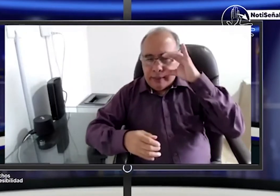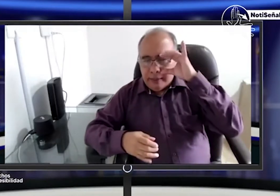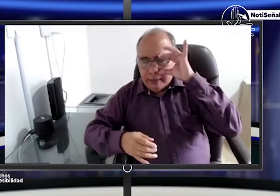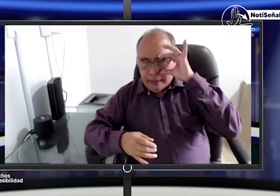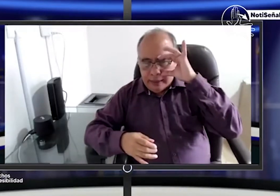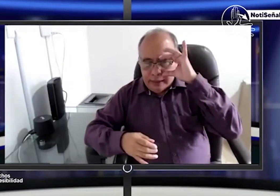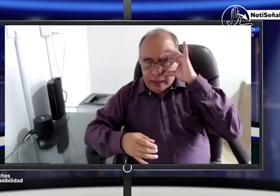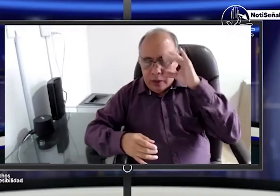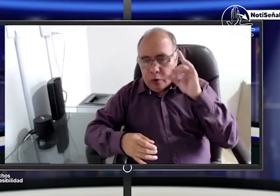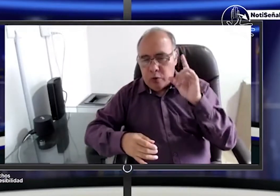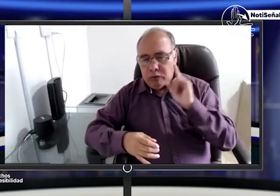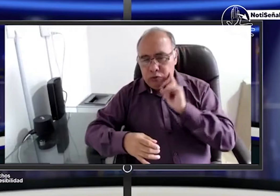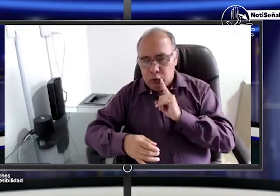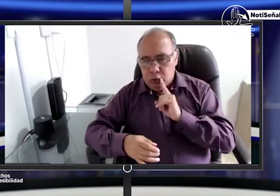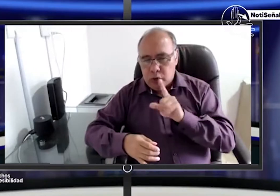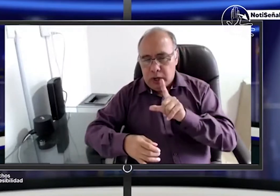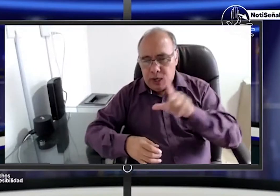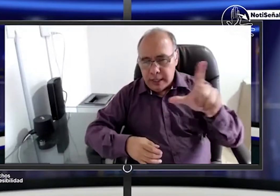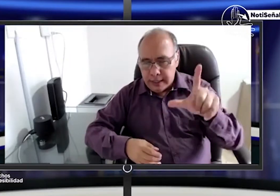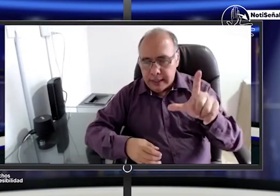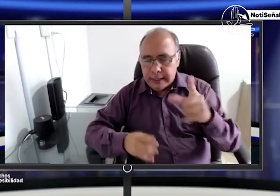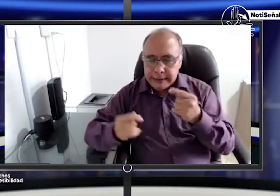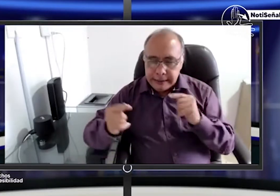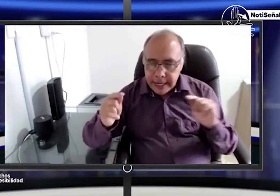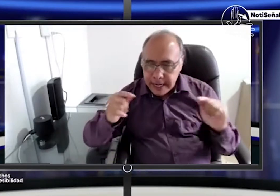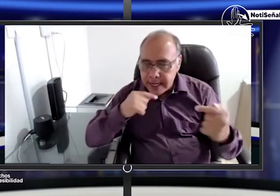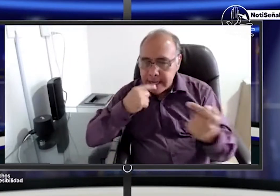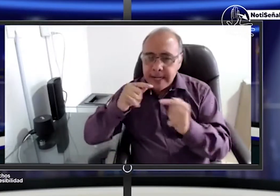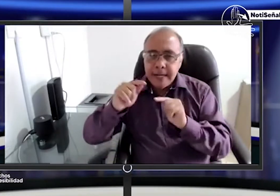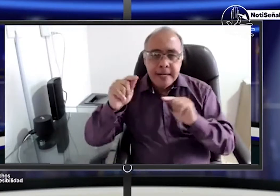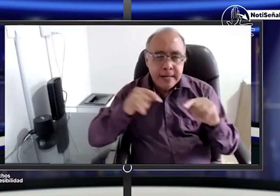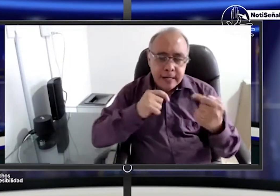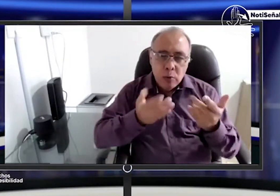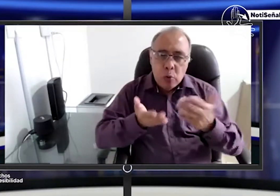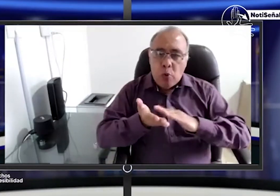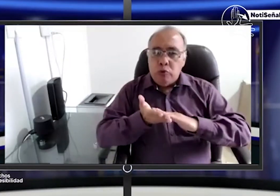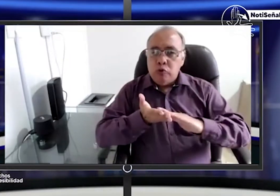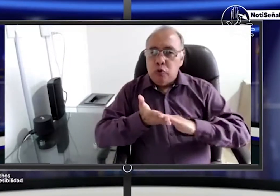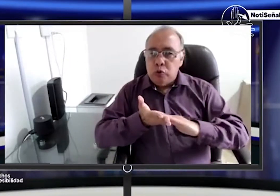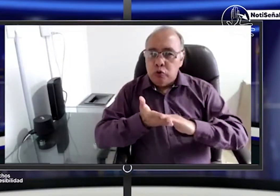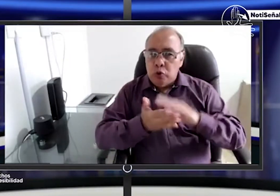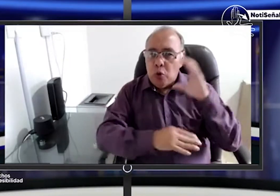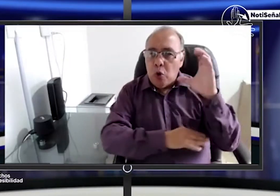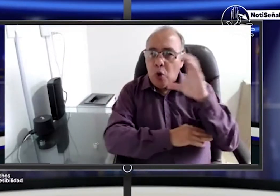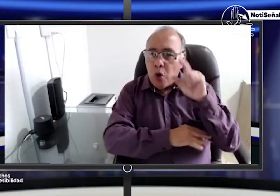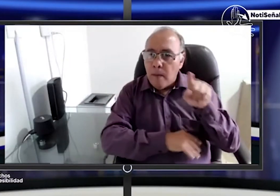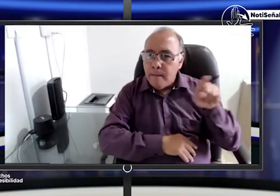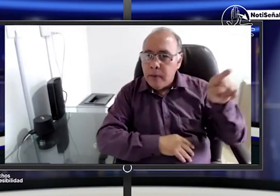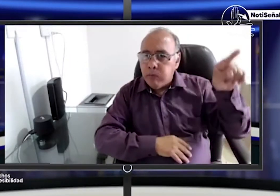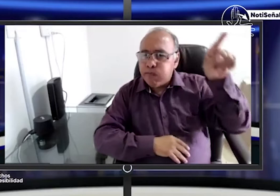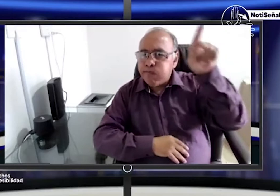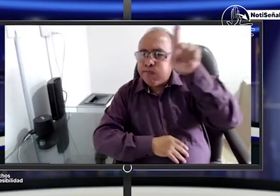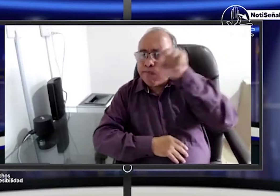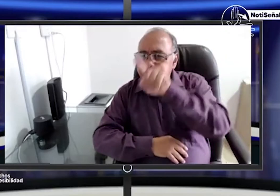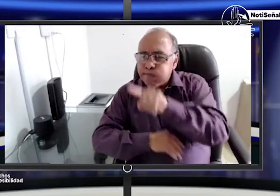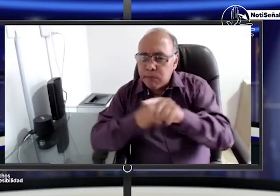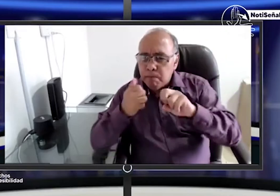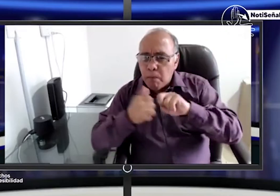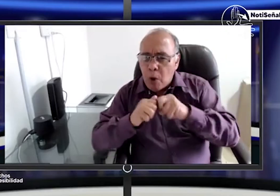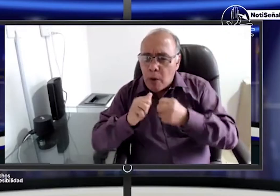pasada de Noticeñales estuvimos hablando con Acedos con Diego López hablando acerca de cómo ver la